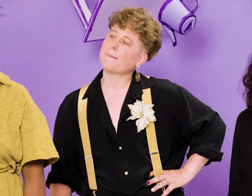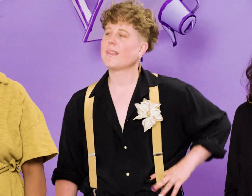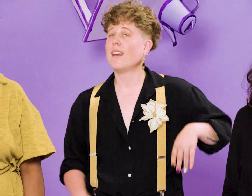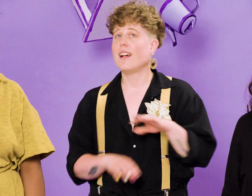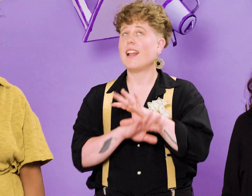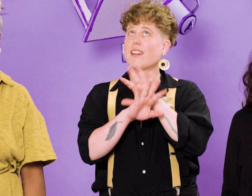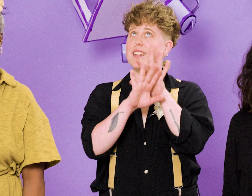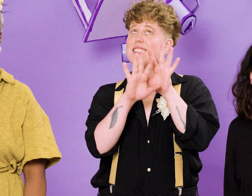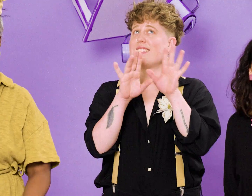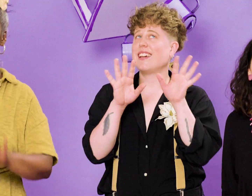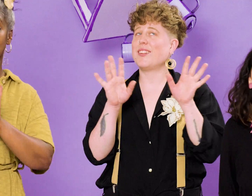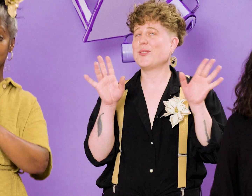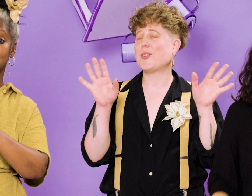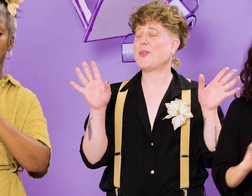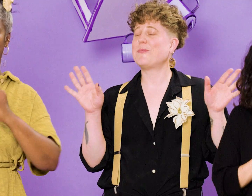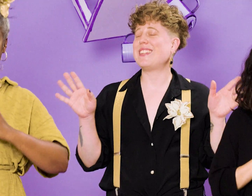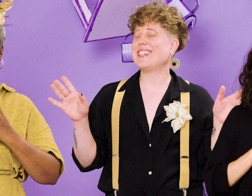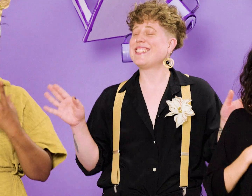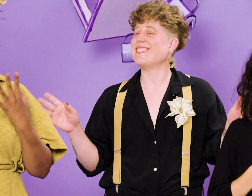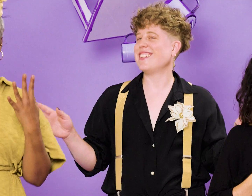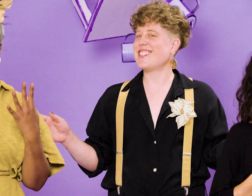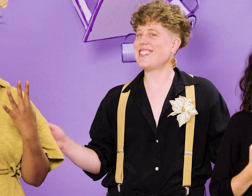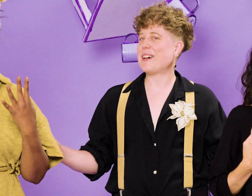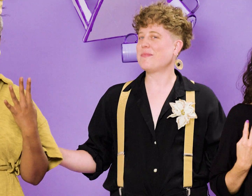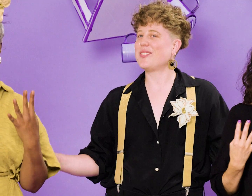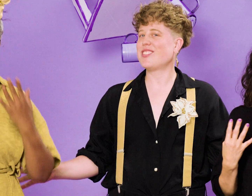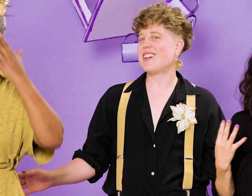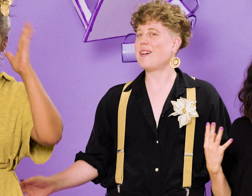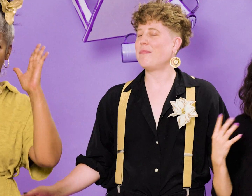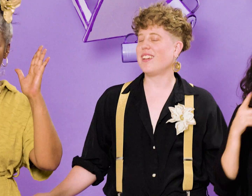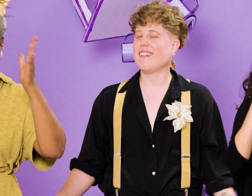L'arc-en-ciel au complet, t'en échappe, t'en chapelet